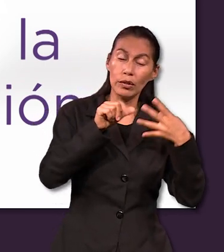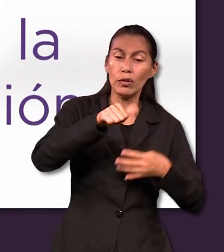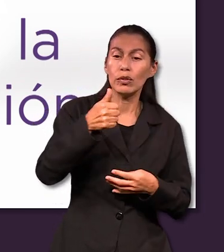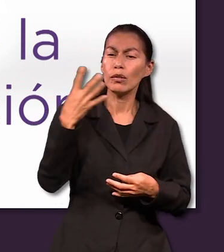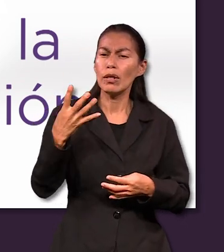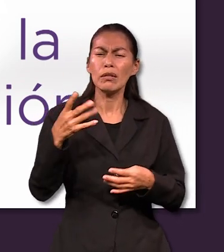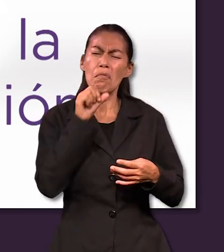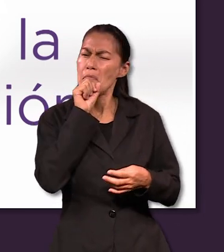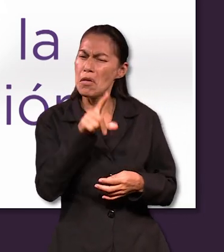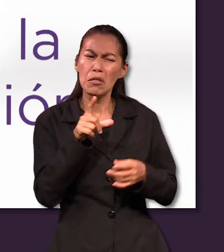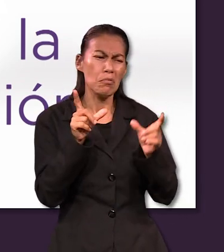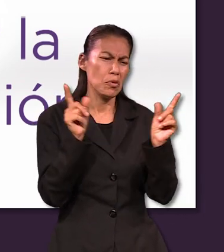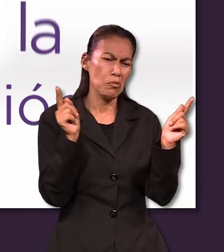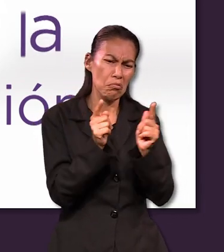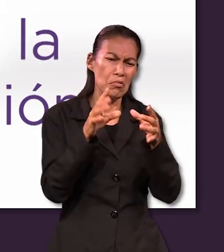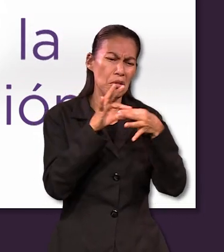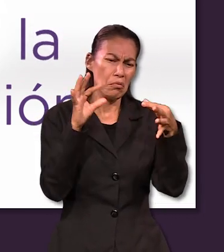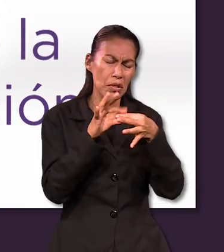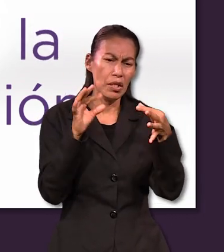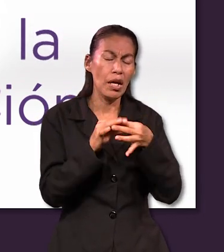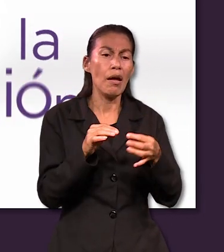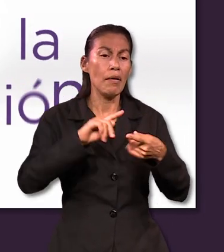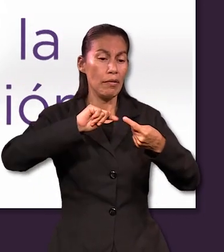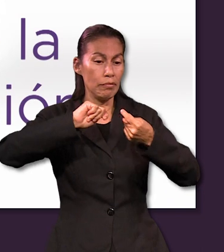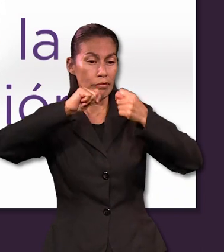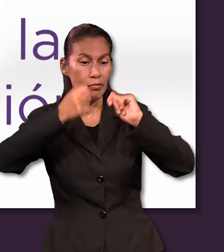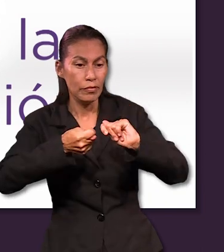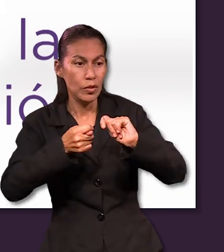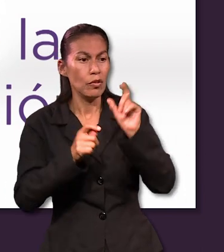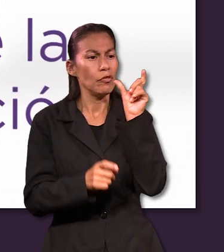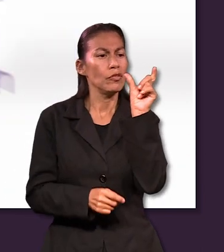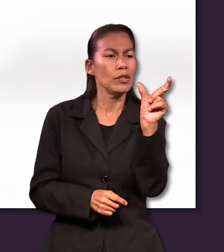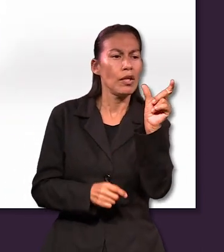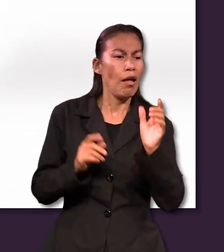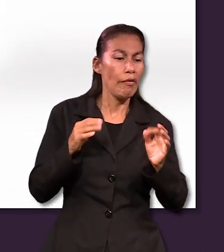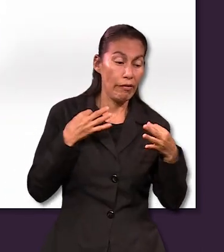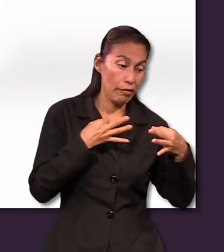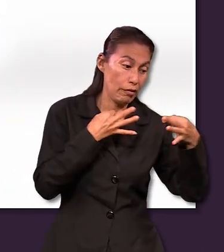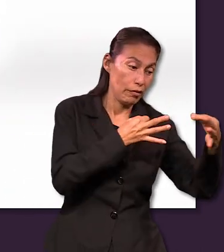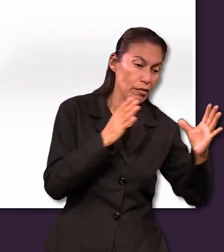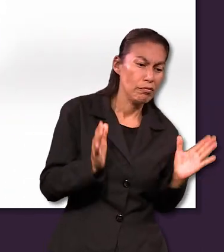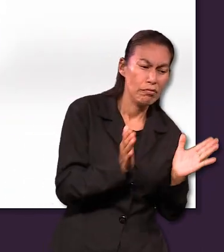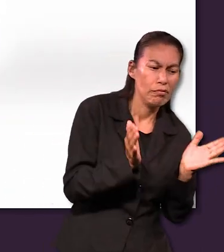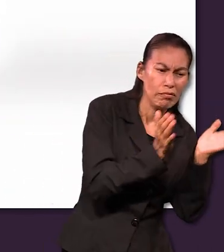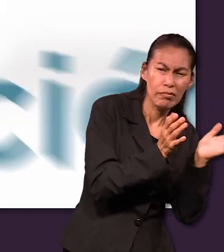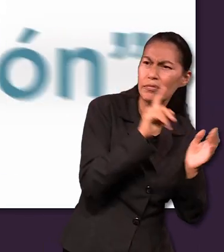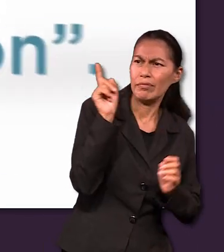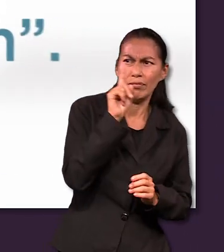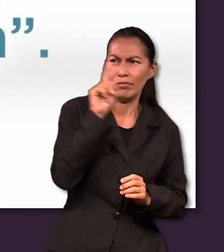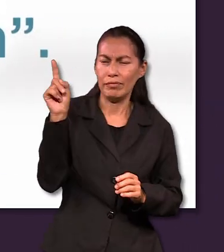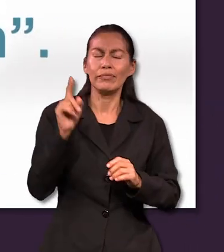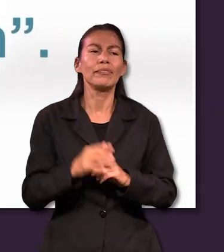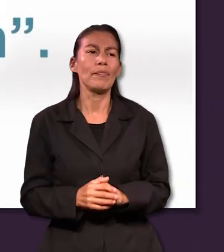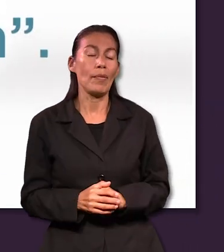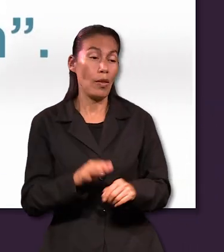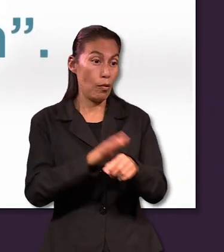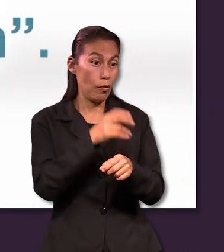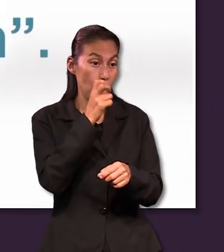usan exactamente la misma redacción para traducir la frase no nos metas en tentación. Por lo tanto,